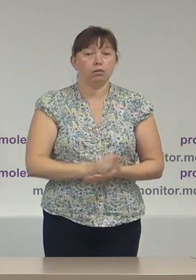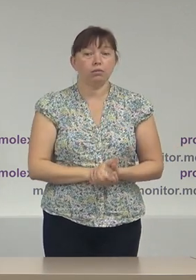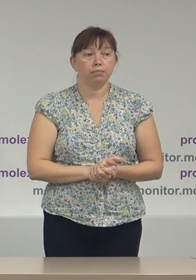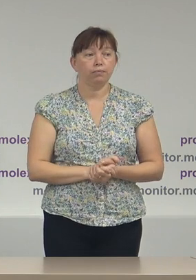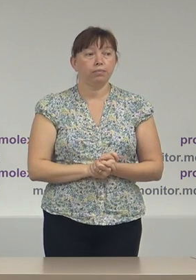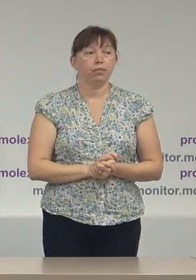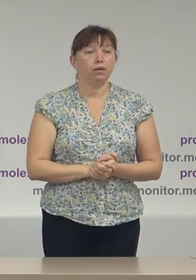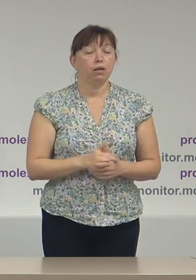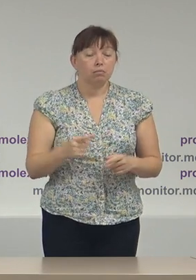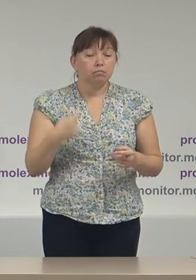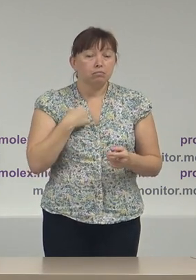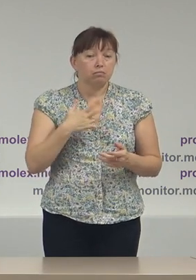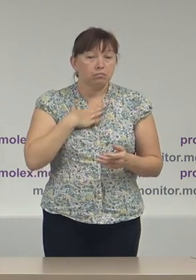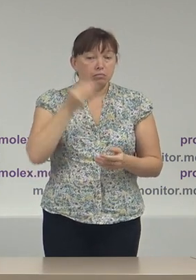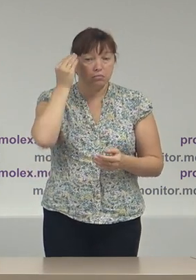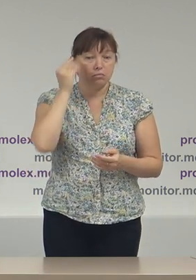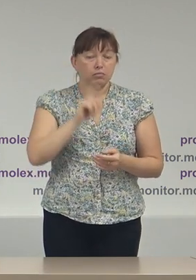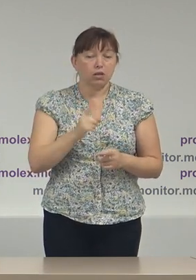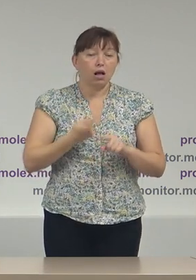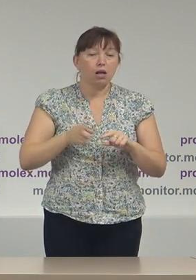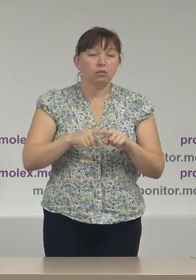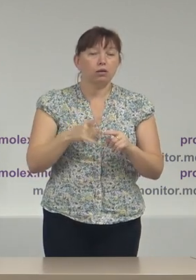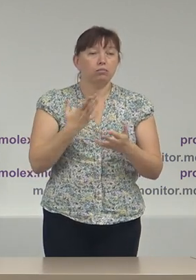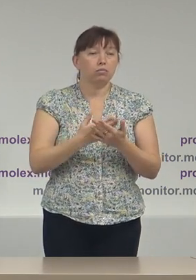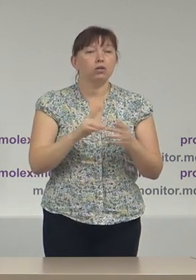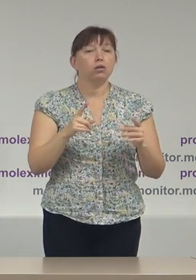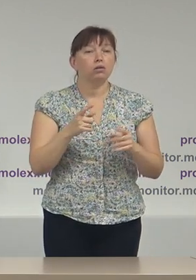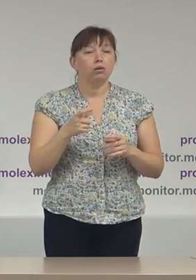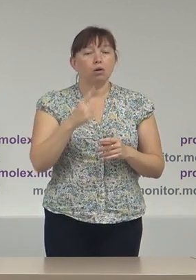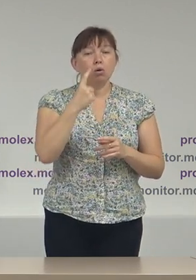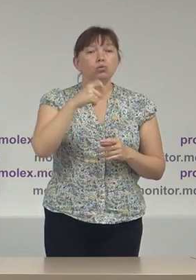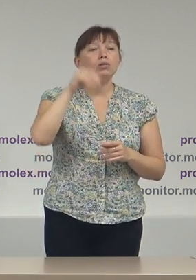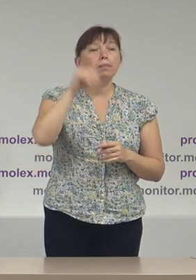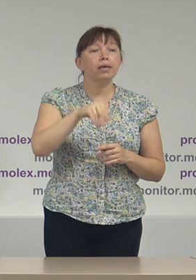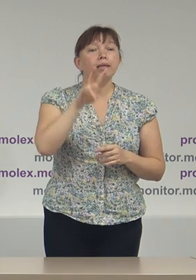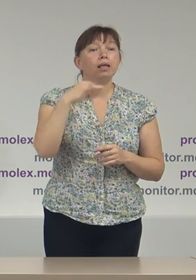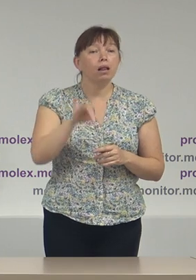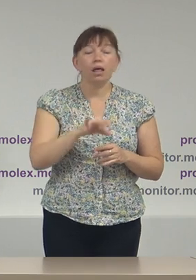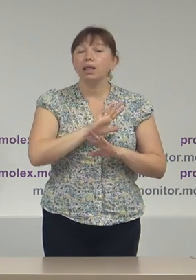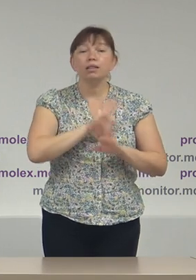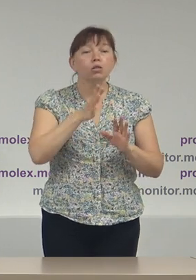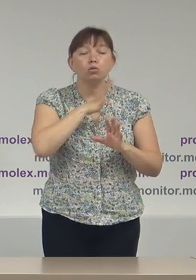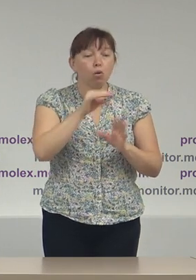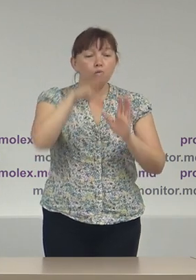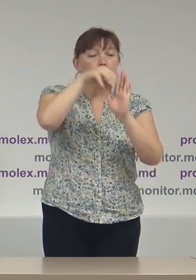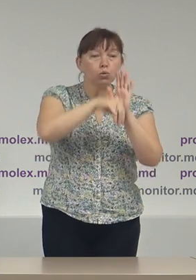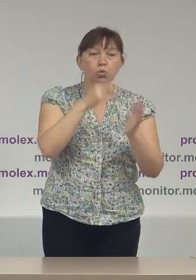Potrivit estimărilor noastre este vorba de cel puțin 100.000 de lei neraportați.